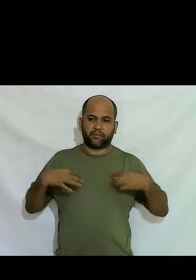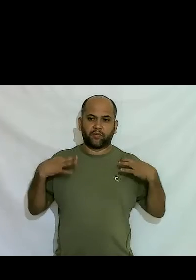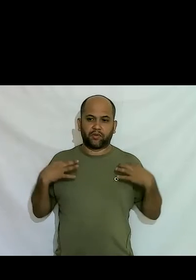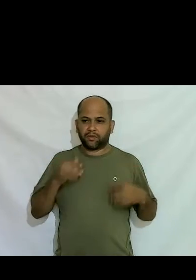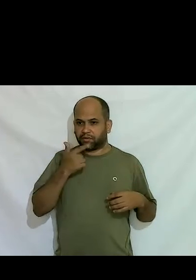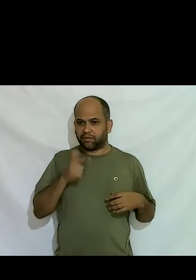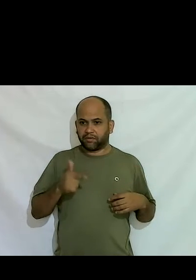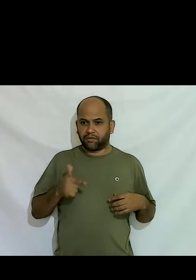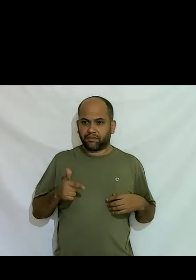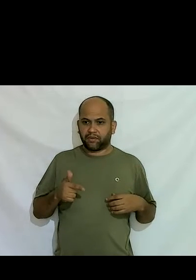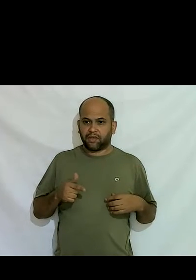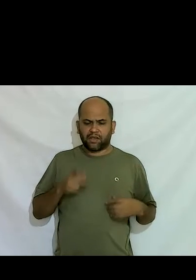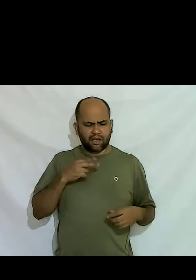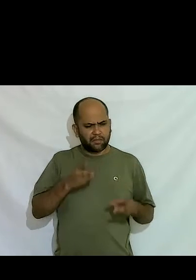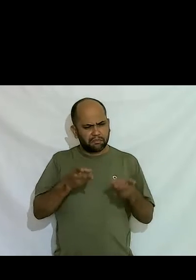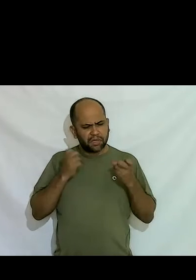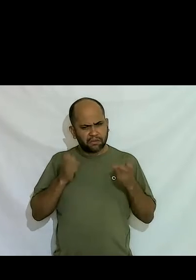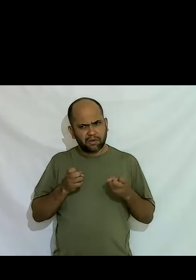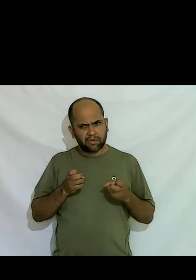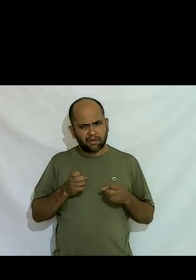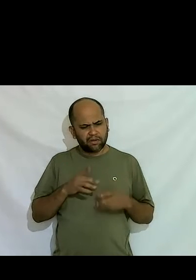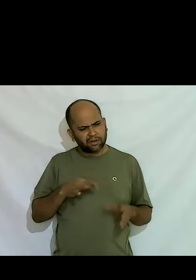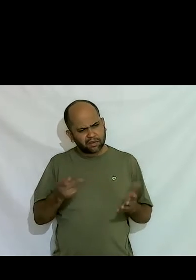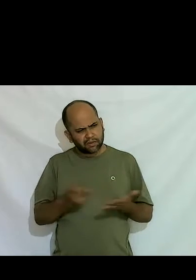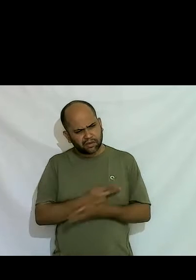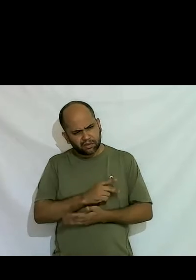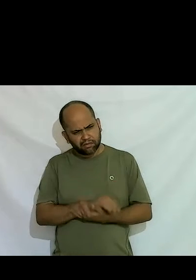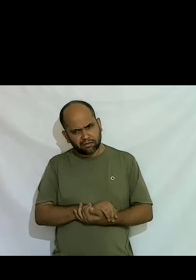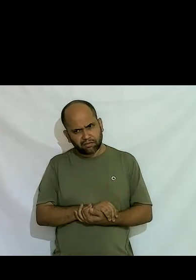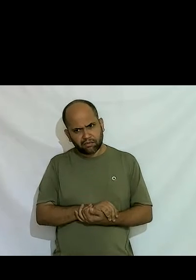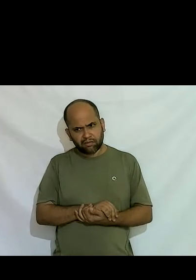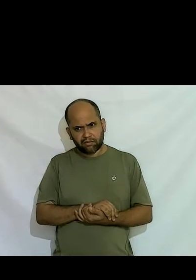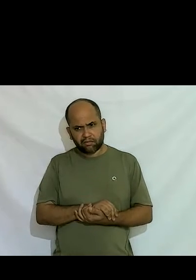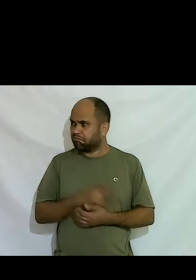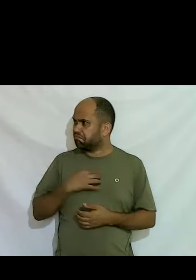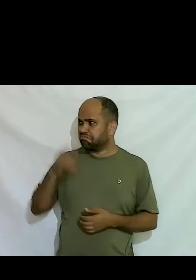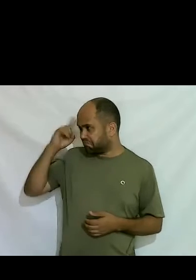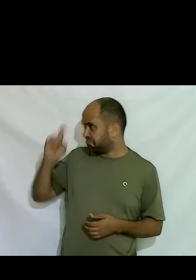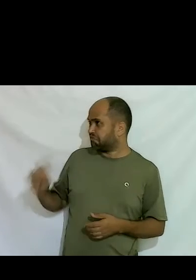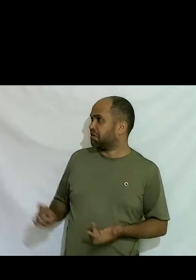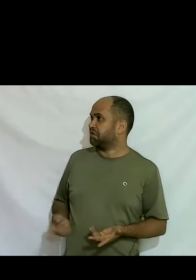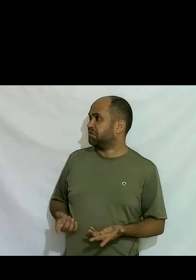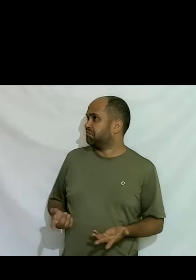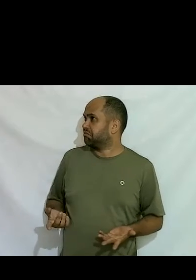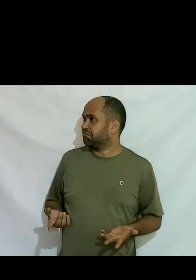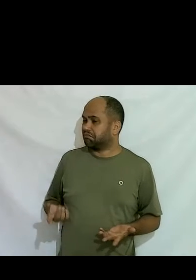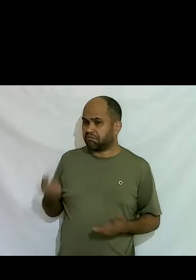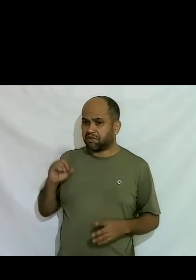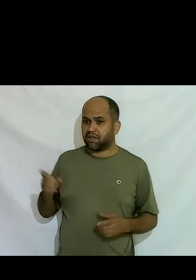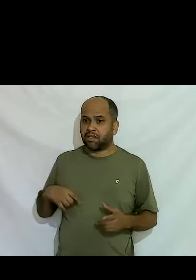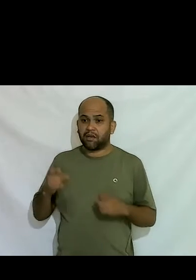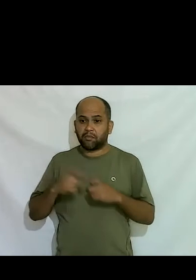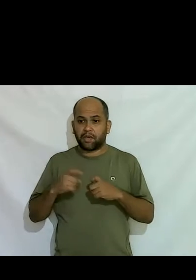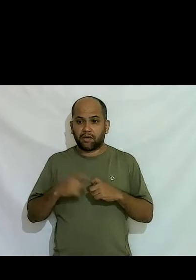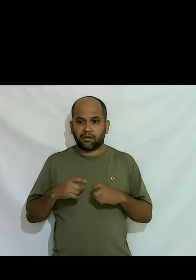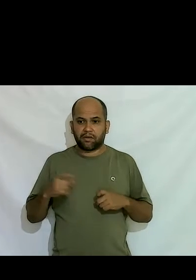aí ele percebeu e falou o que tá acontecendo eu falei não sei ele me levou no médico o médico